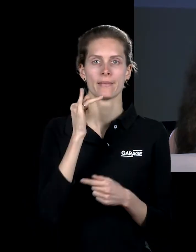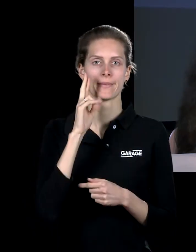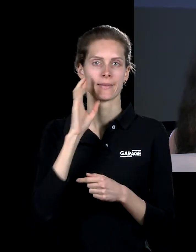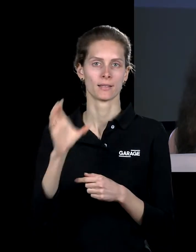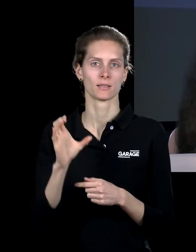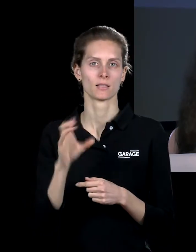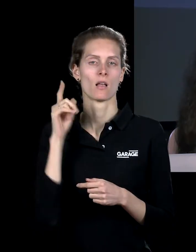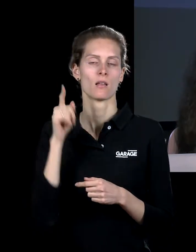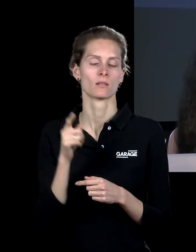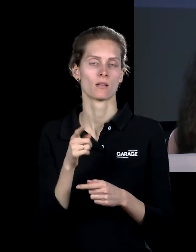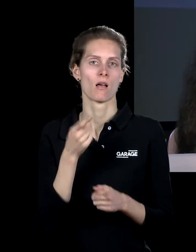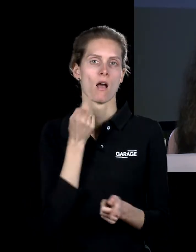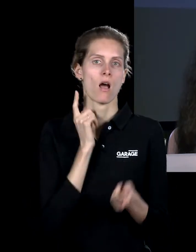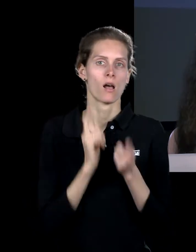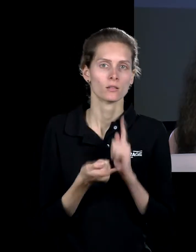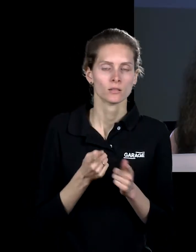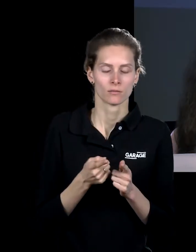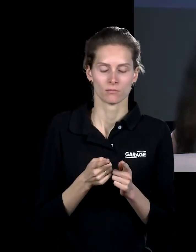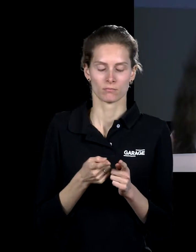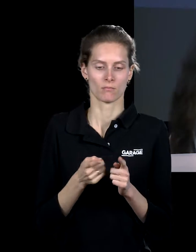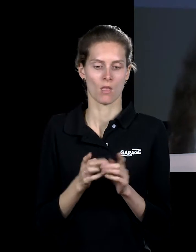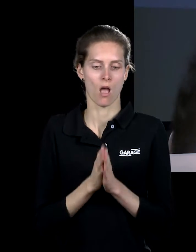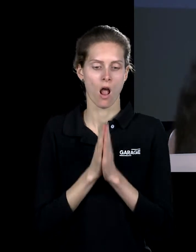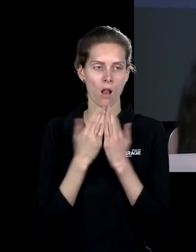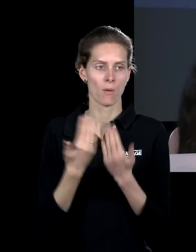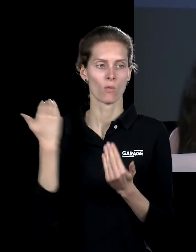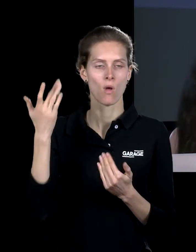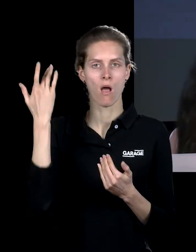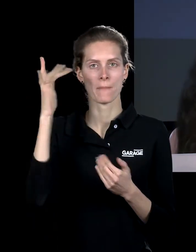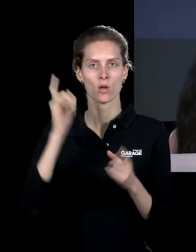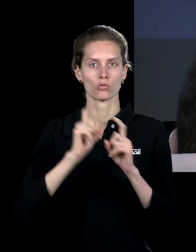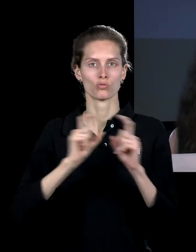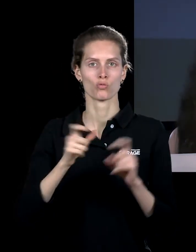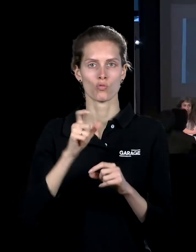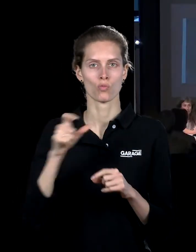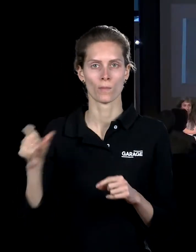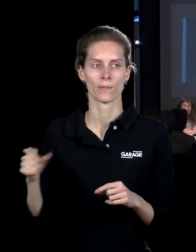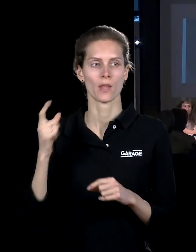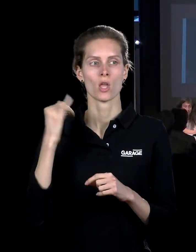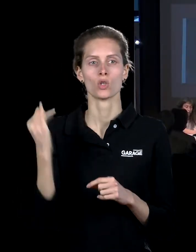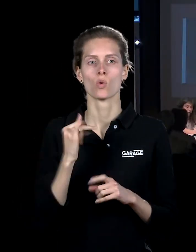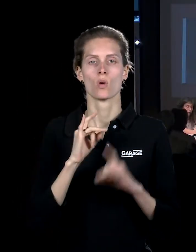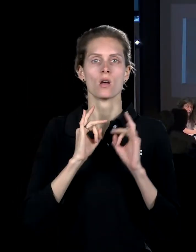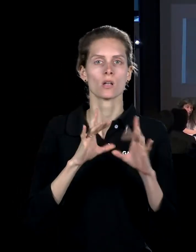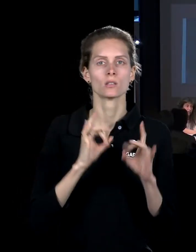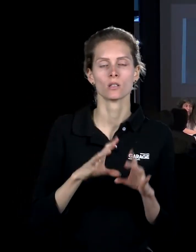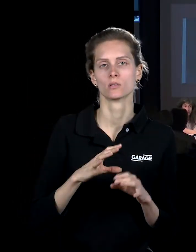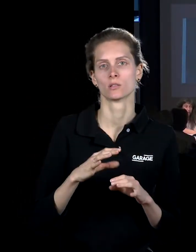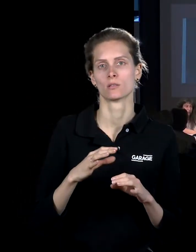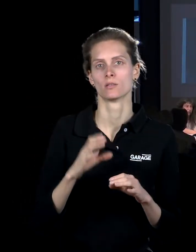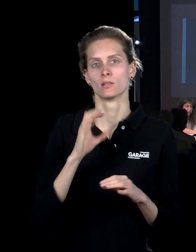альбомах школьных американских школьников, но при этом это история, которая рассказана при помощи этих